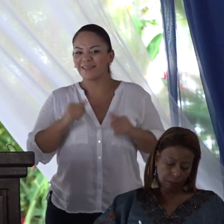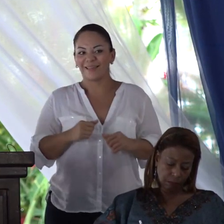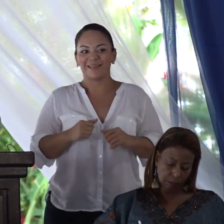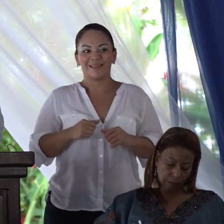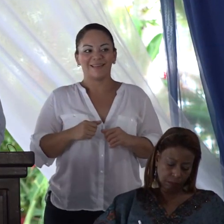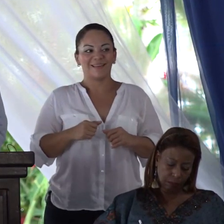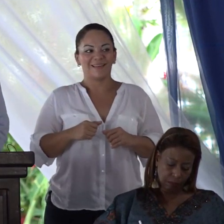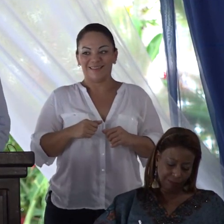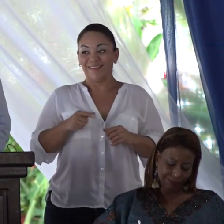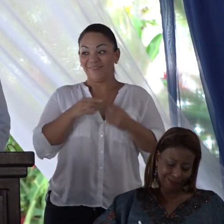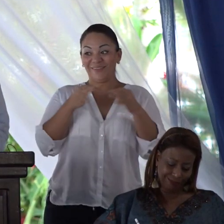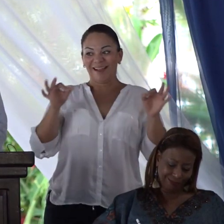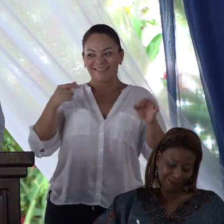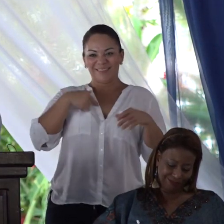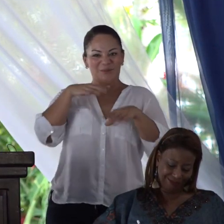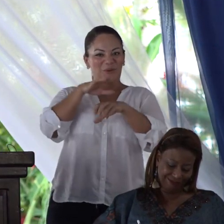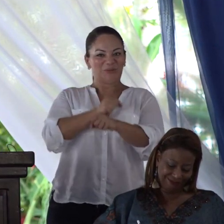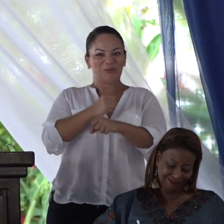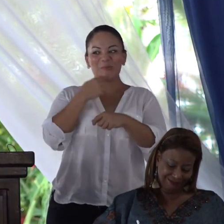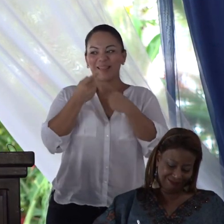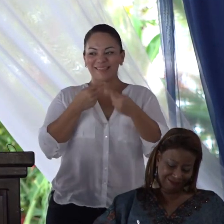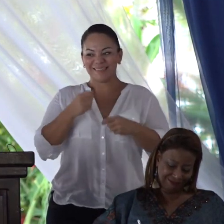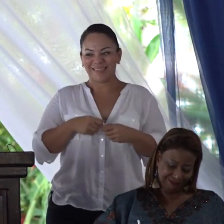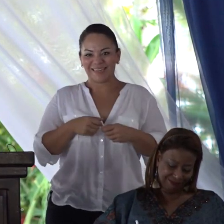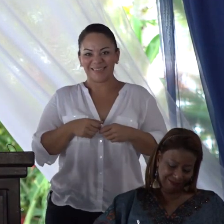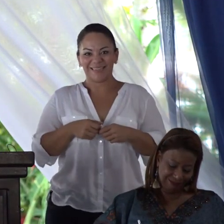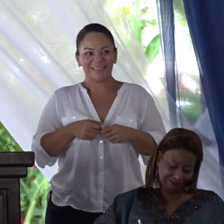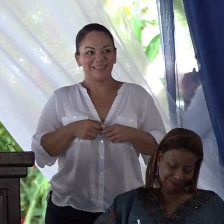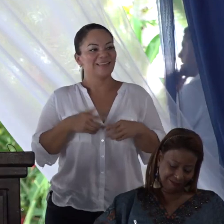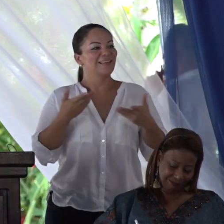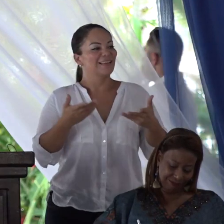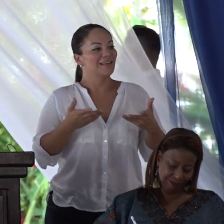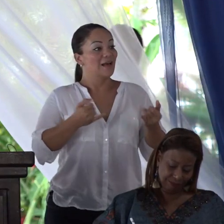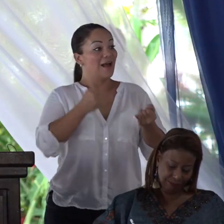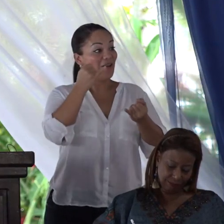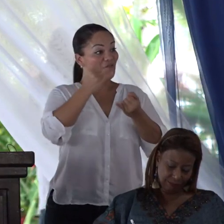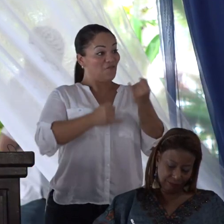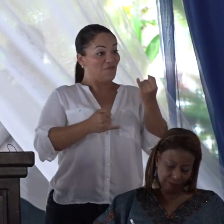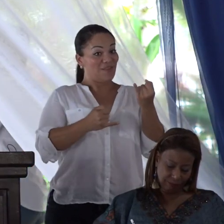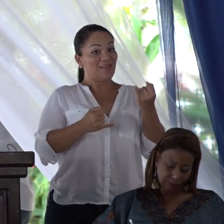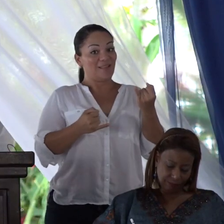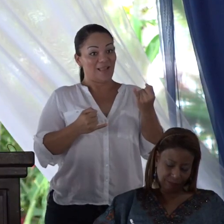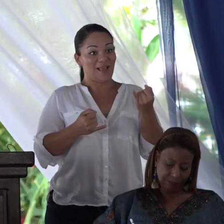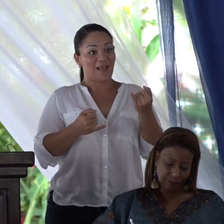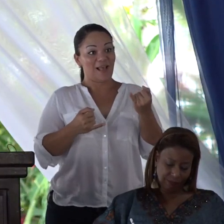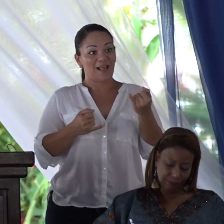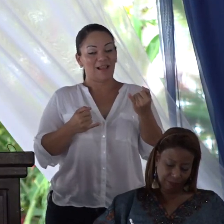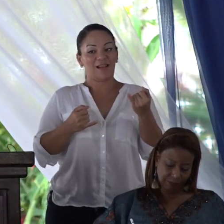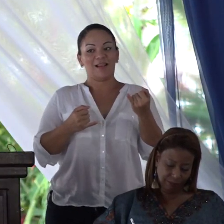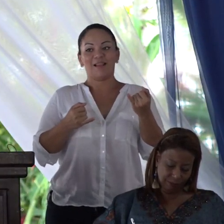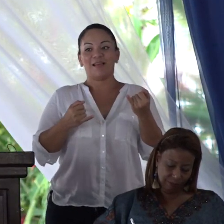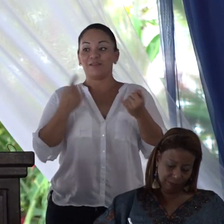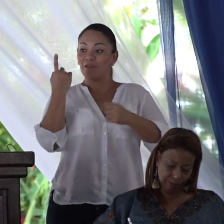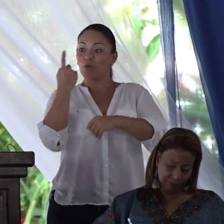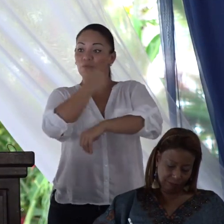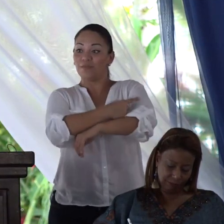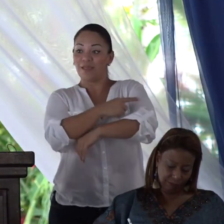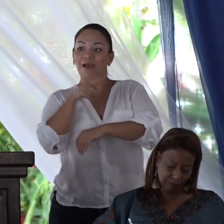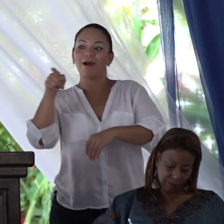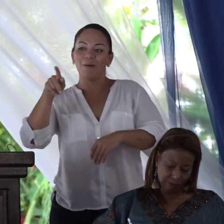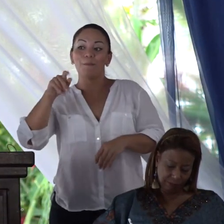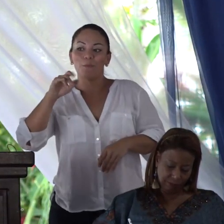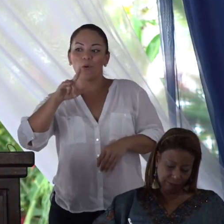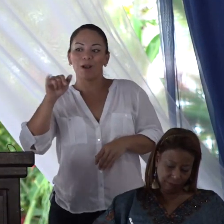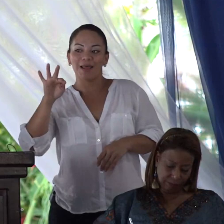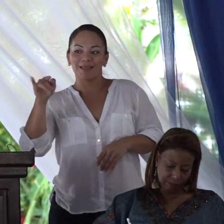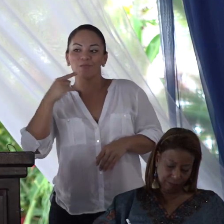Esa frase que tengo yo de maña a decir. Al final del día, Doña Polet lo dijo